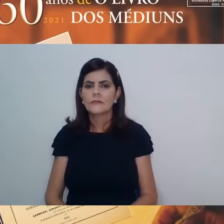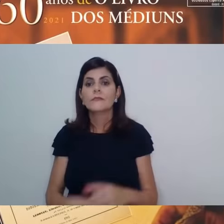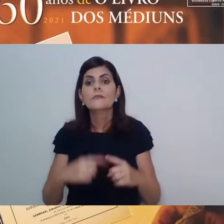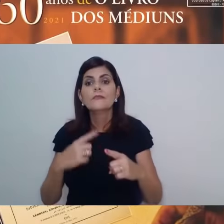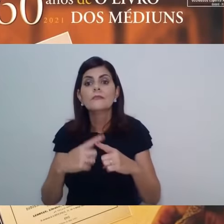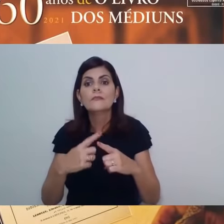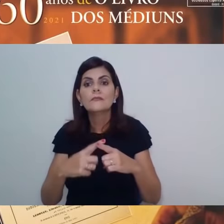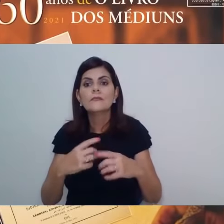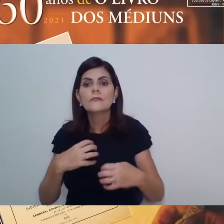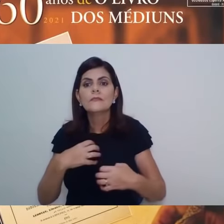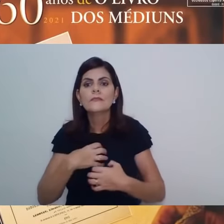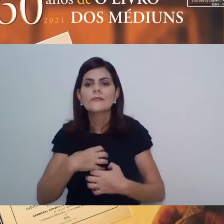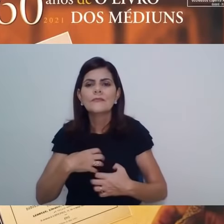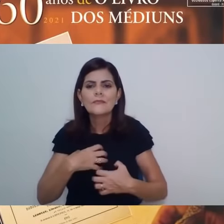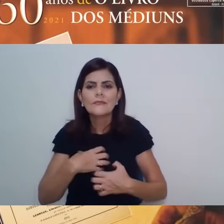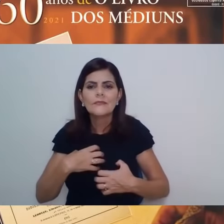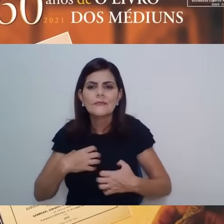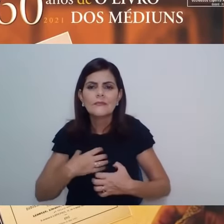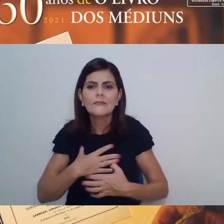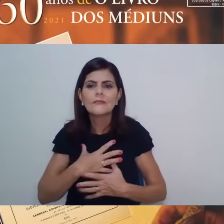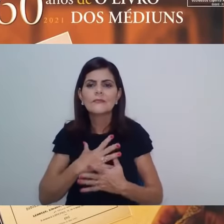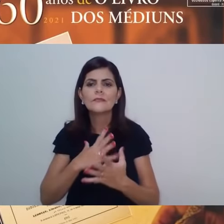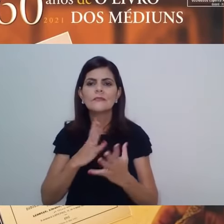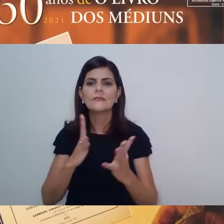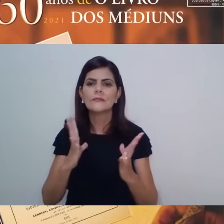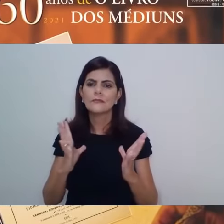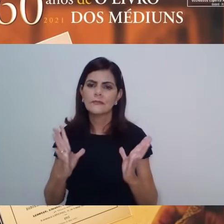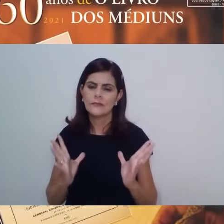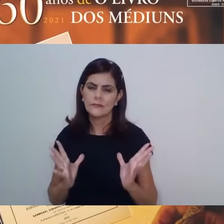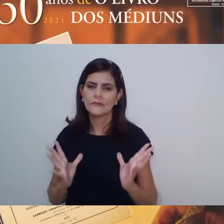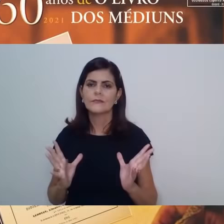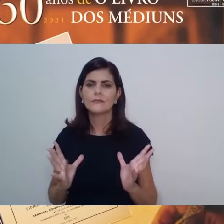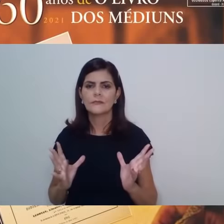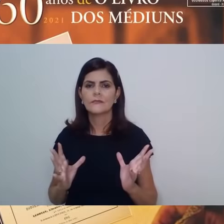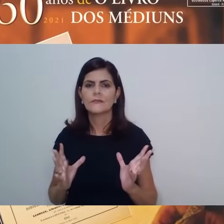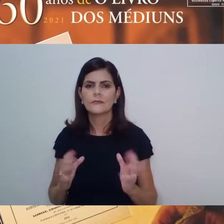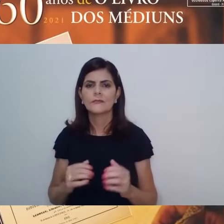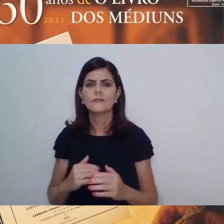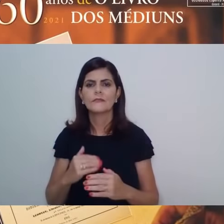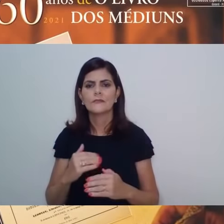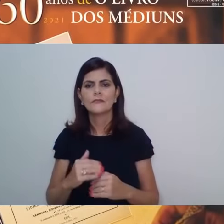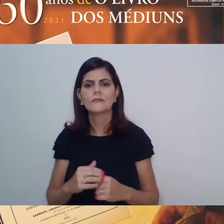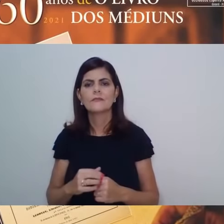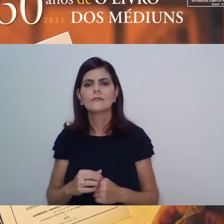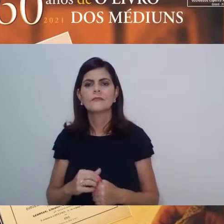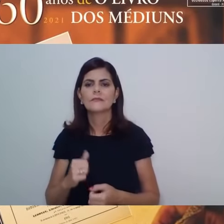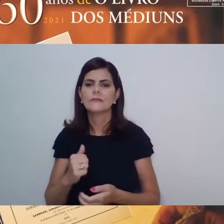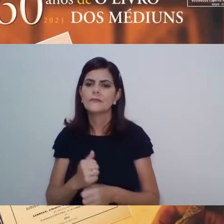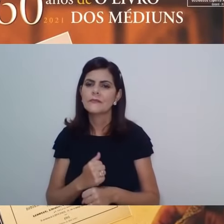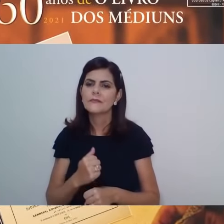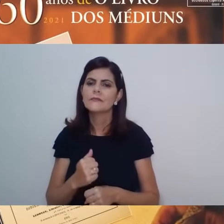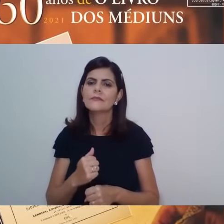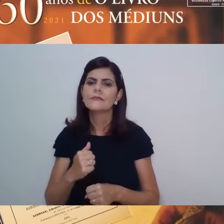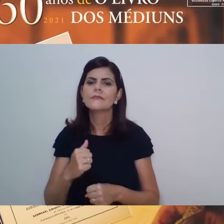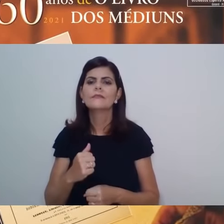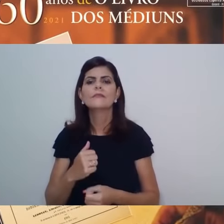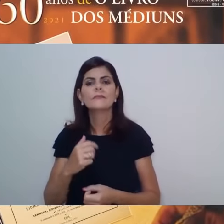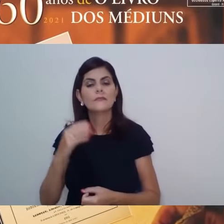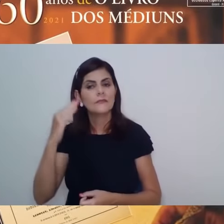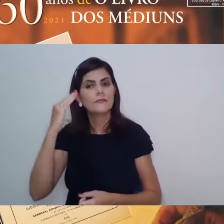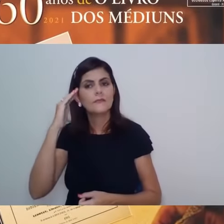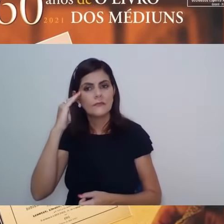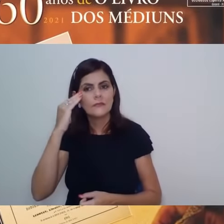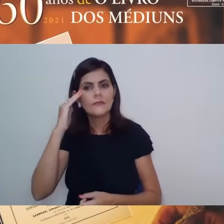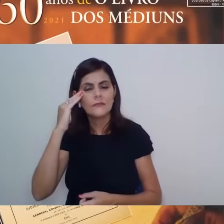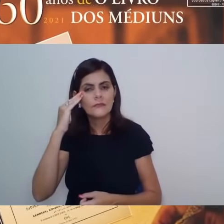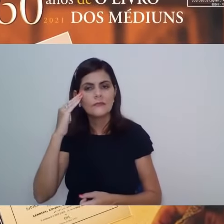fora, sobretudo, que o médium vai se aquilatando para o serviço. Claro que o conhecimento que nos chega